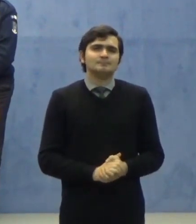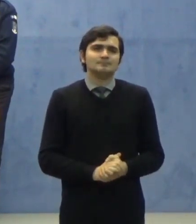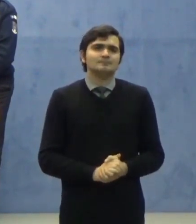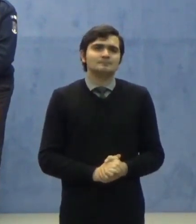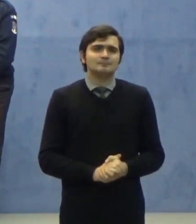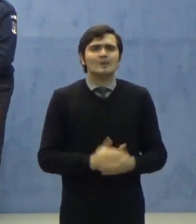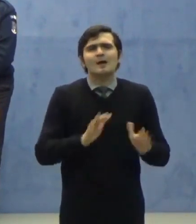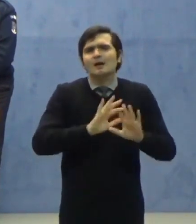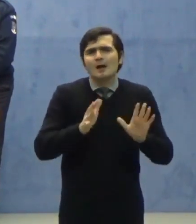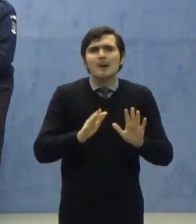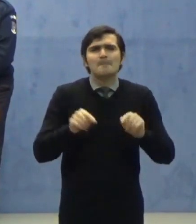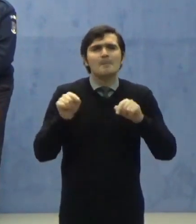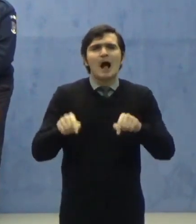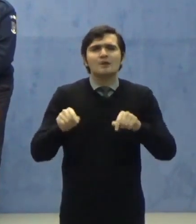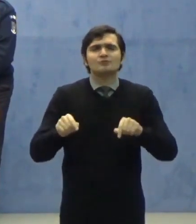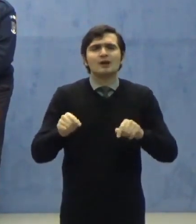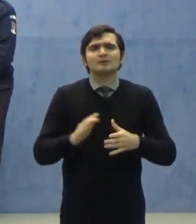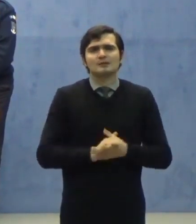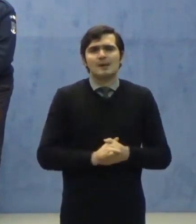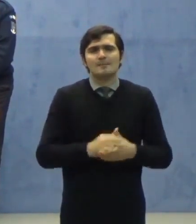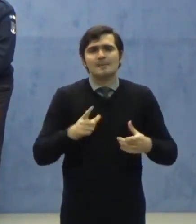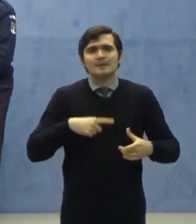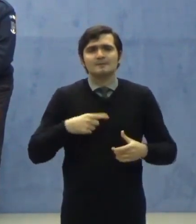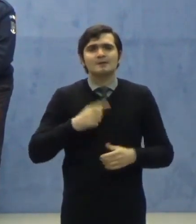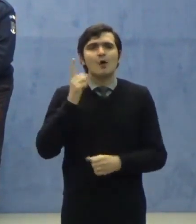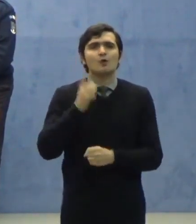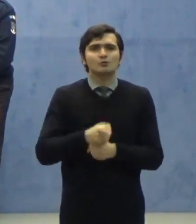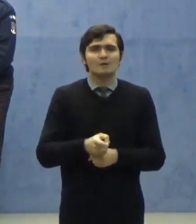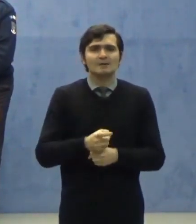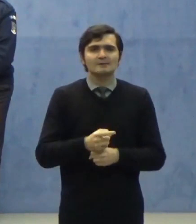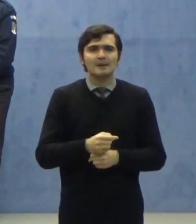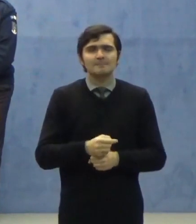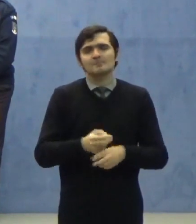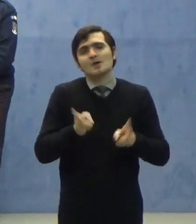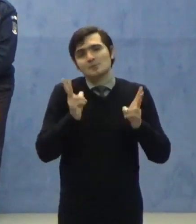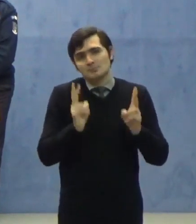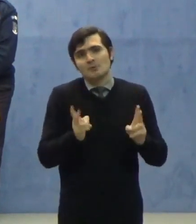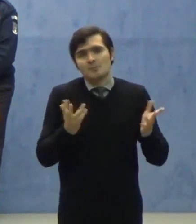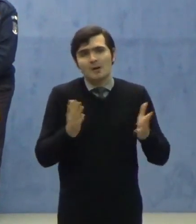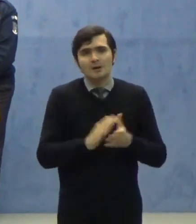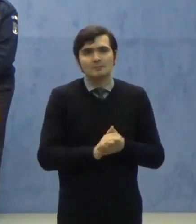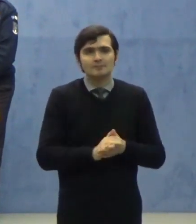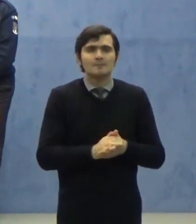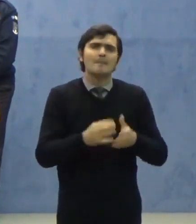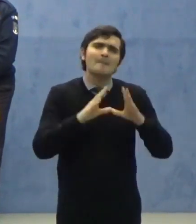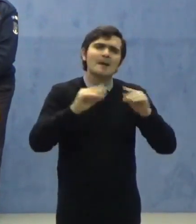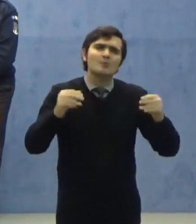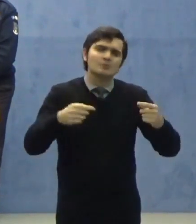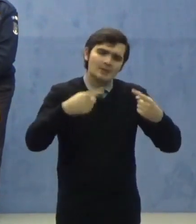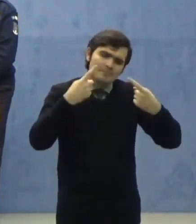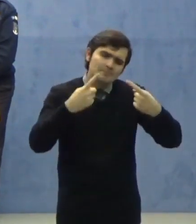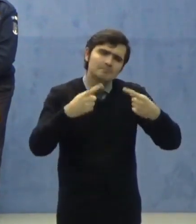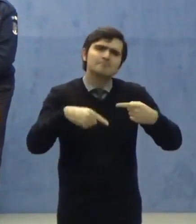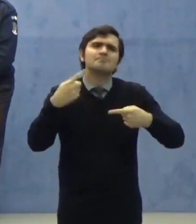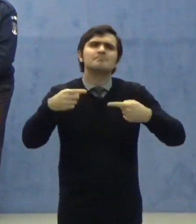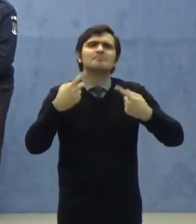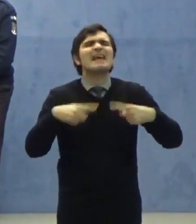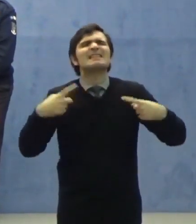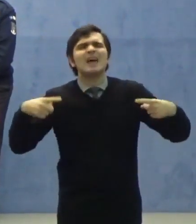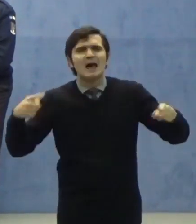Cam aceasta este Ordonanța. Evident, detalii tehnice și